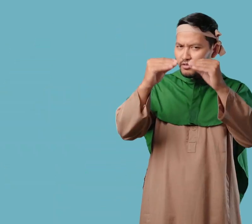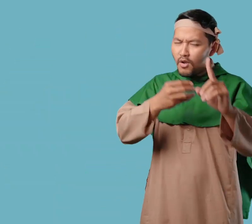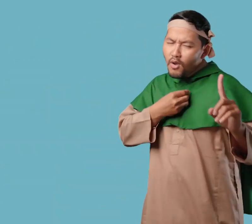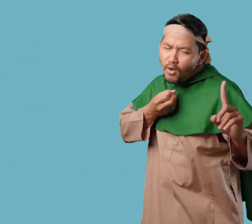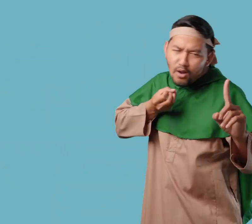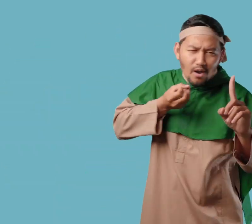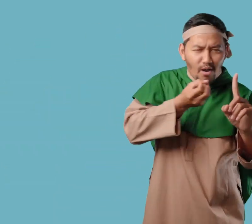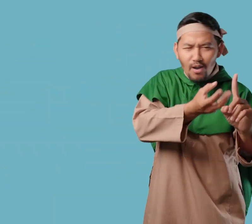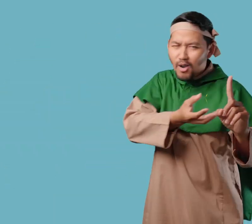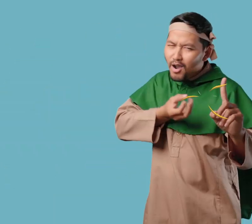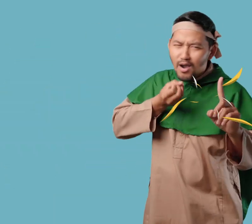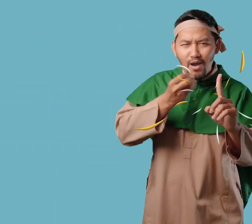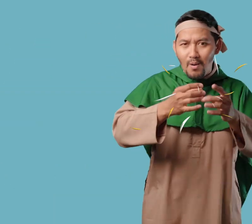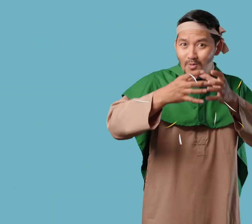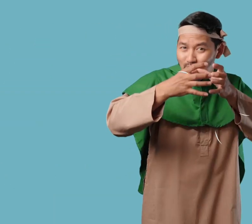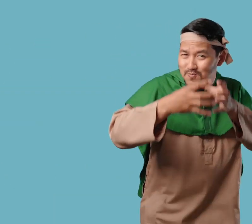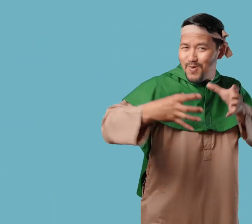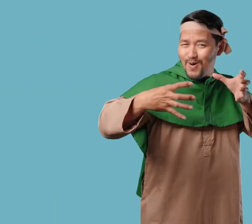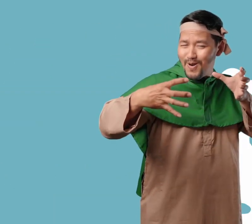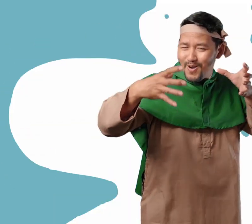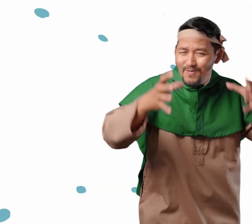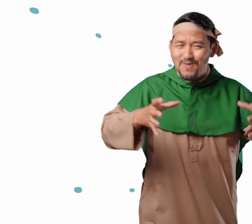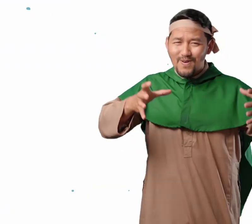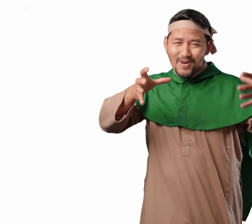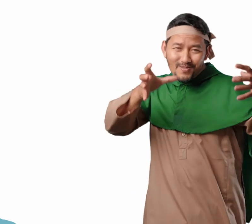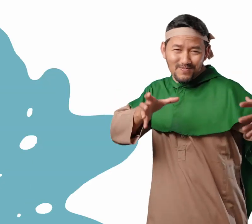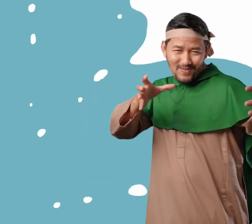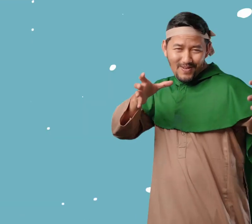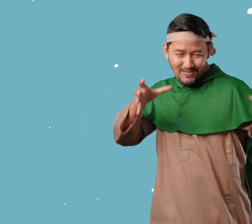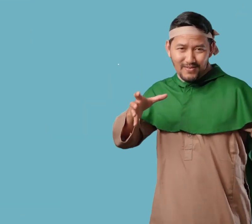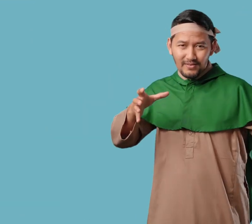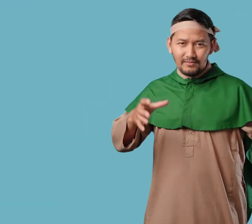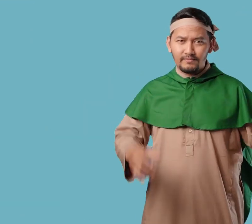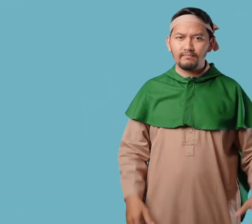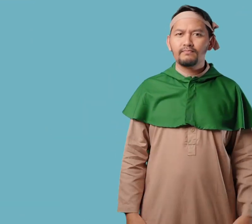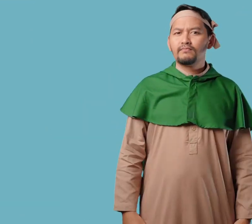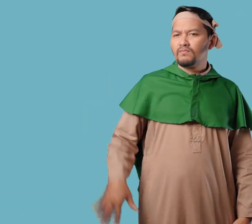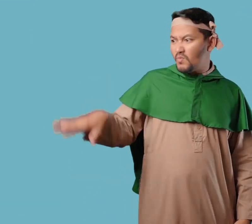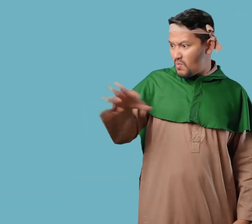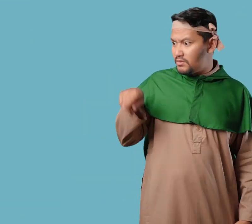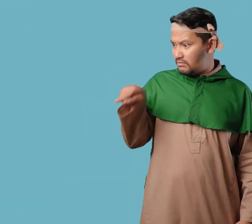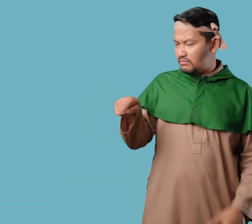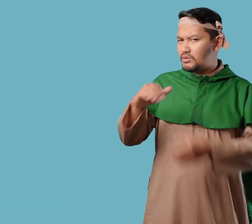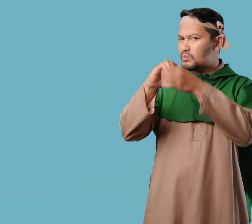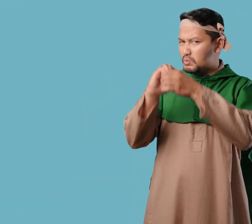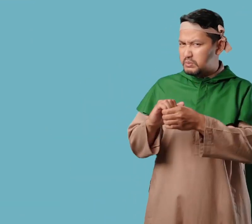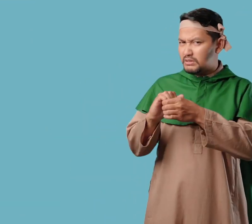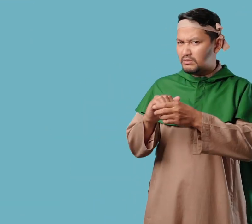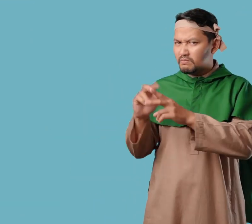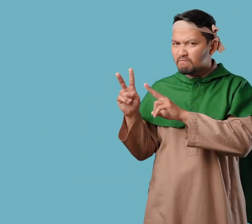Nabi Muhammad pun terus melakukan dakwah Sehingga semakin hari semakin banyak pengikutnya Melihat